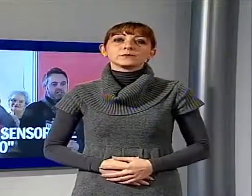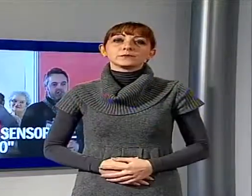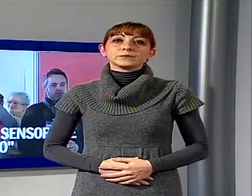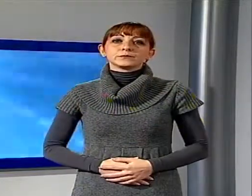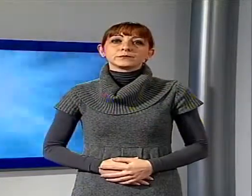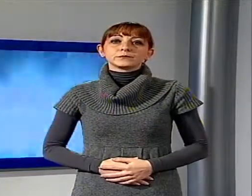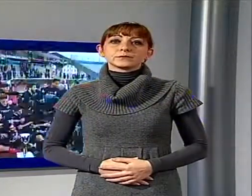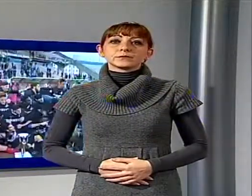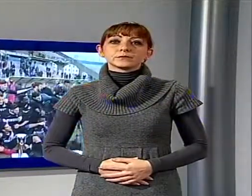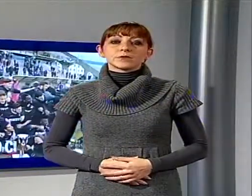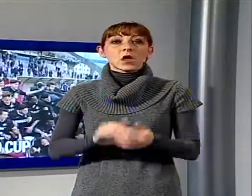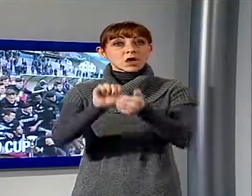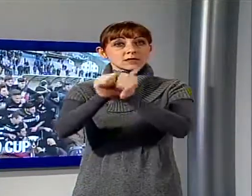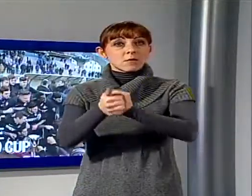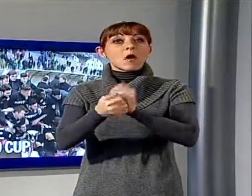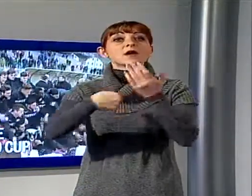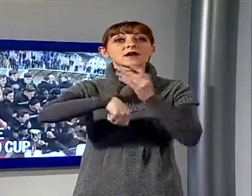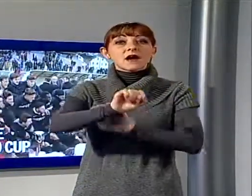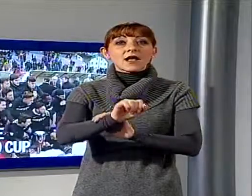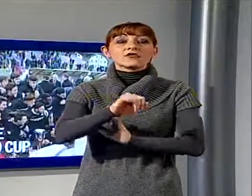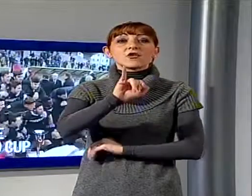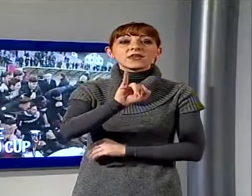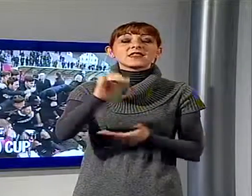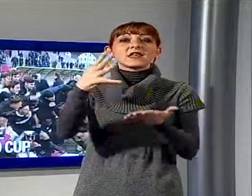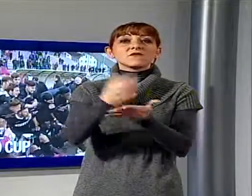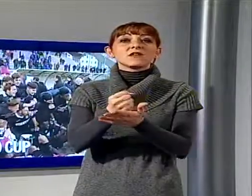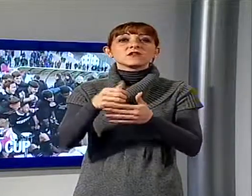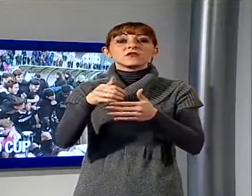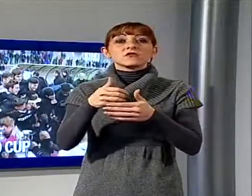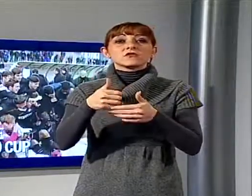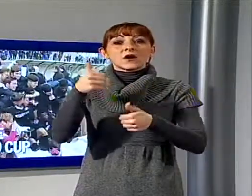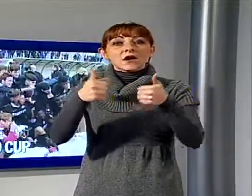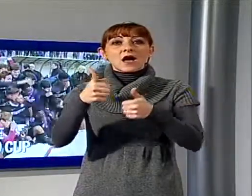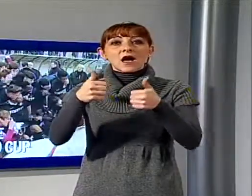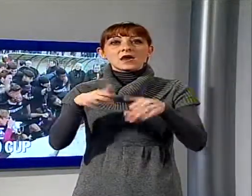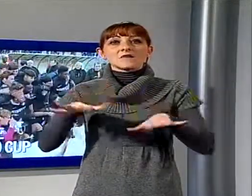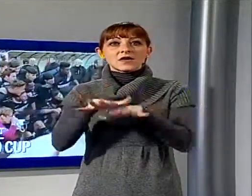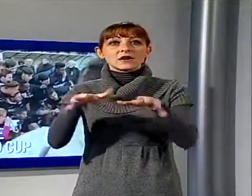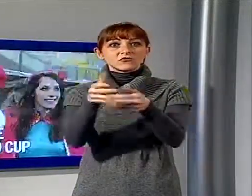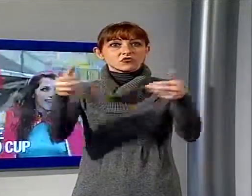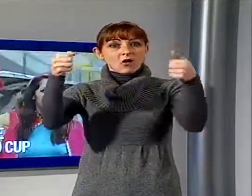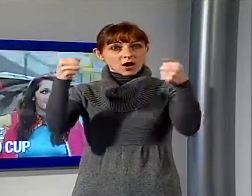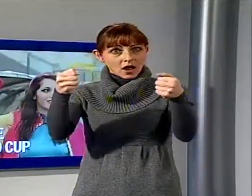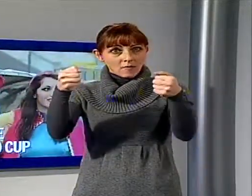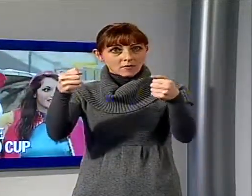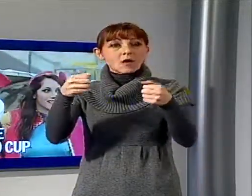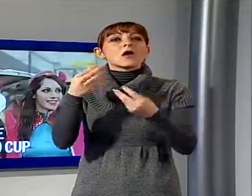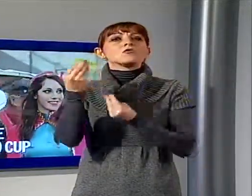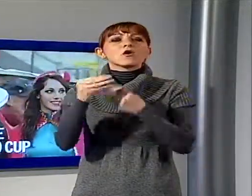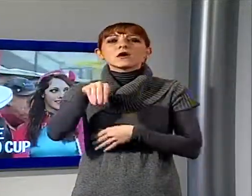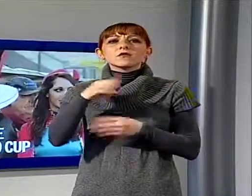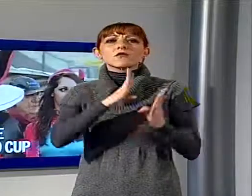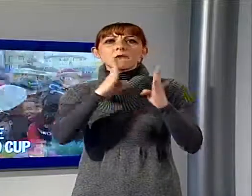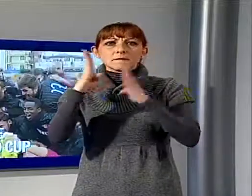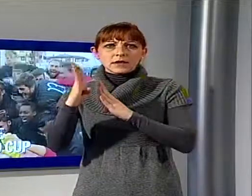Lo sport, il calcio, l'Inter vince la Viareggio Cup. Nella finale giocata a Pisa e Neroazzurri hanno superato il